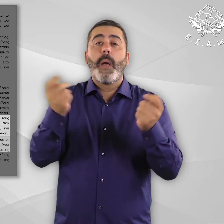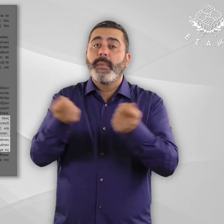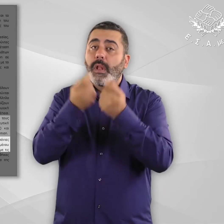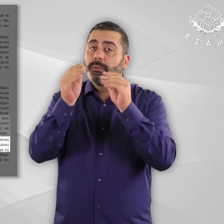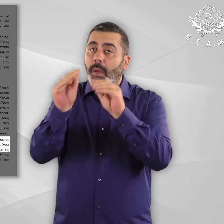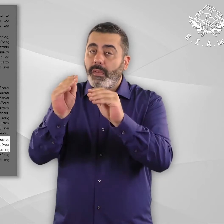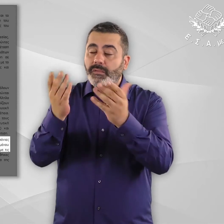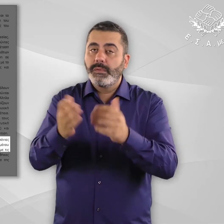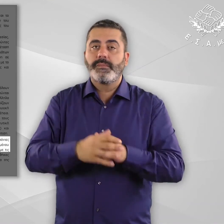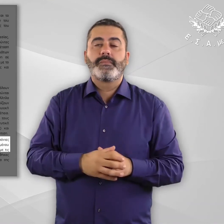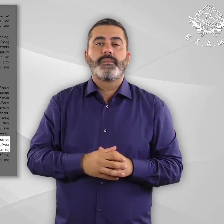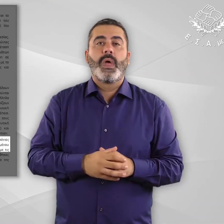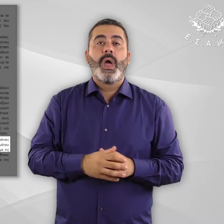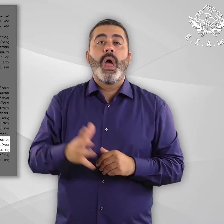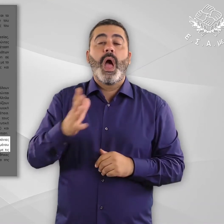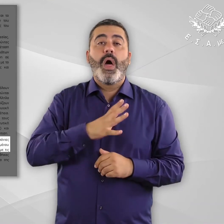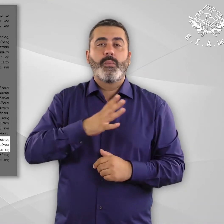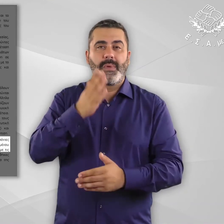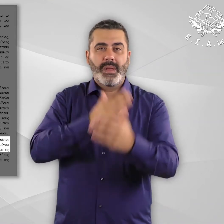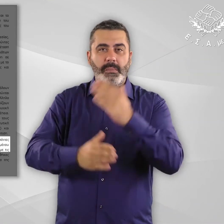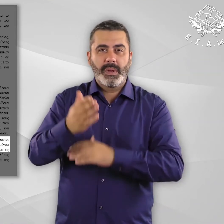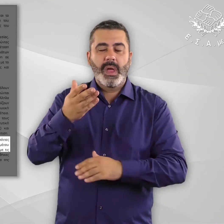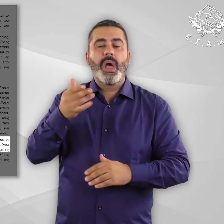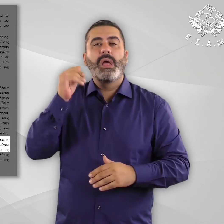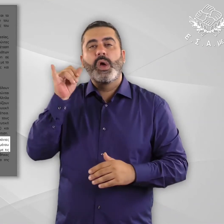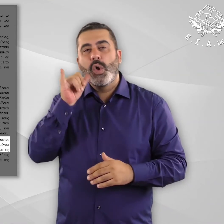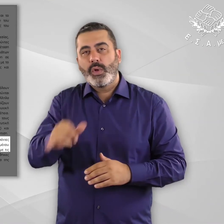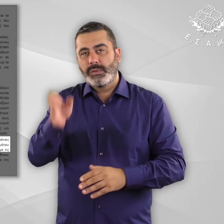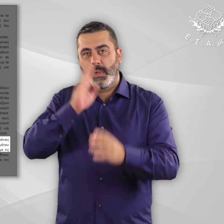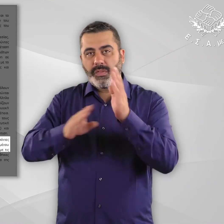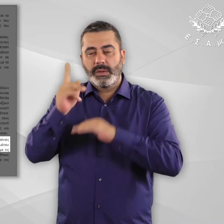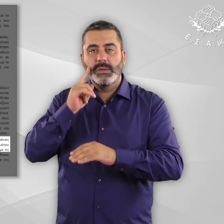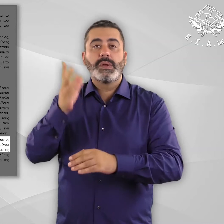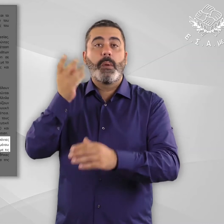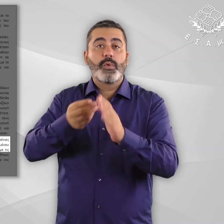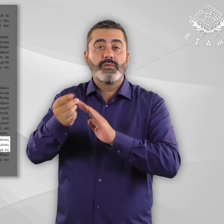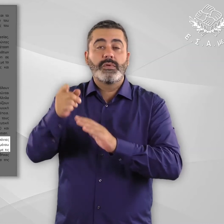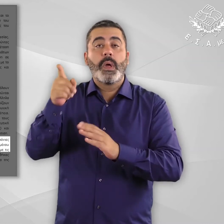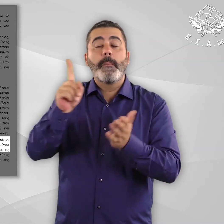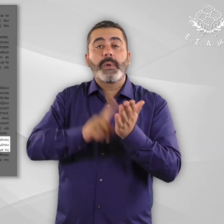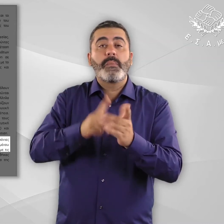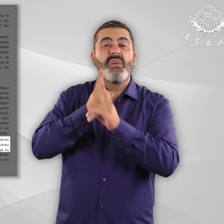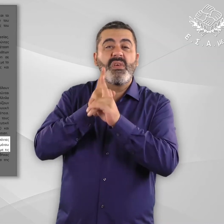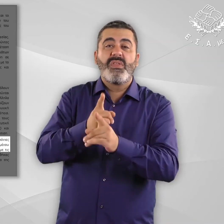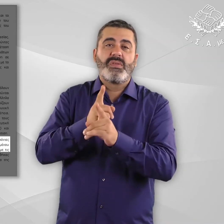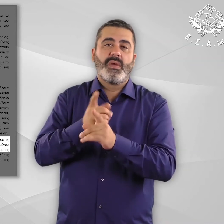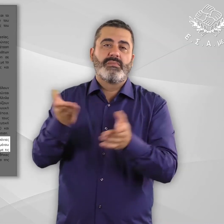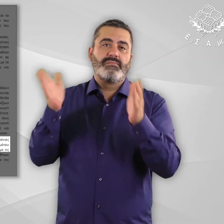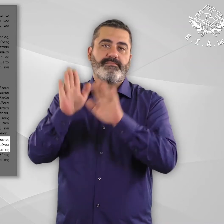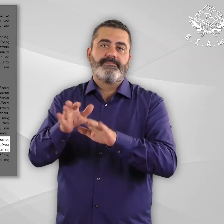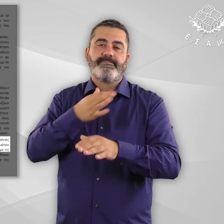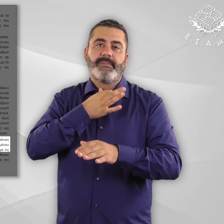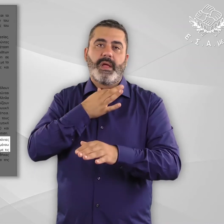Οι πρόσφυγες και οι ετούντες άσυλο με αναπηρία και χρόνιες παθήσεις χρήζουν ειδικών διαδικαστικών εγγύσεων προκειμένου να